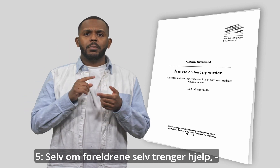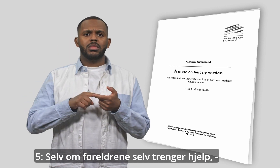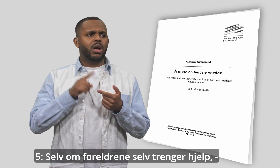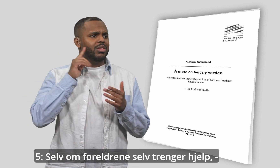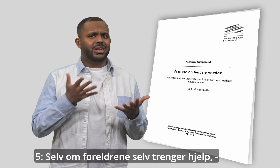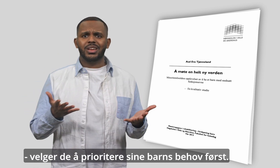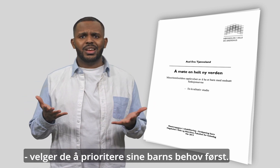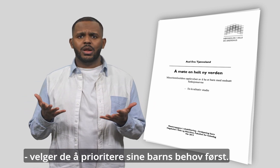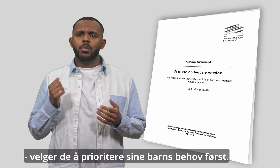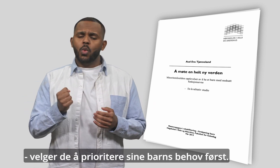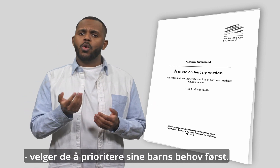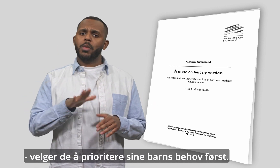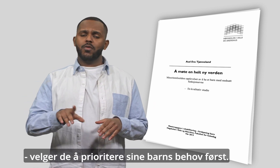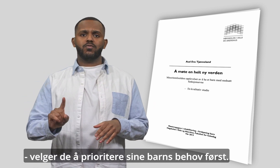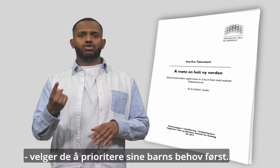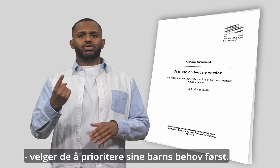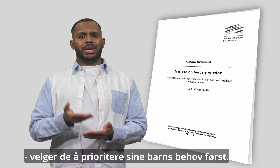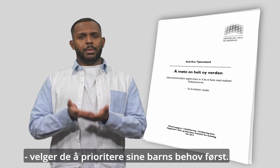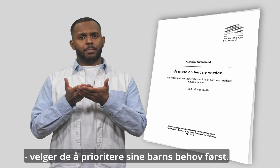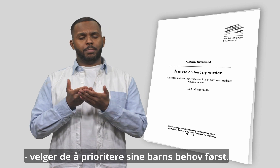velger de å prioritere sine barns behov først.